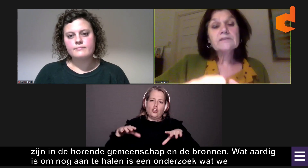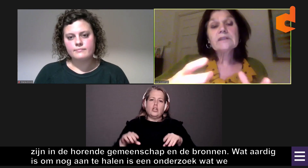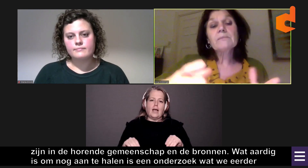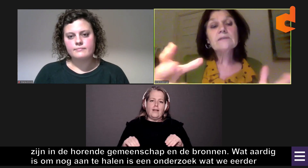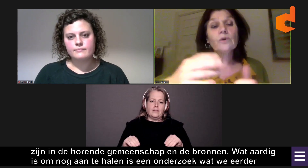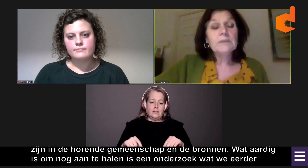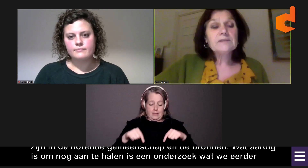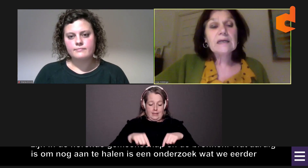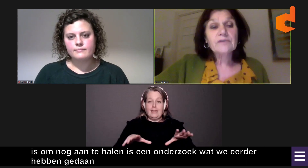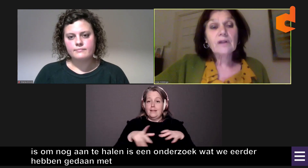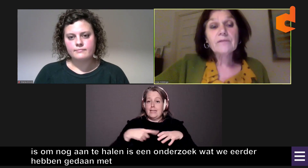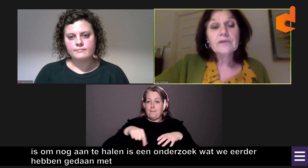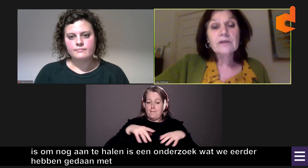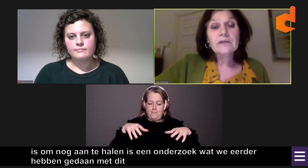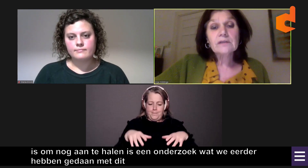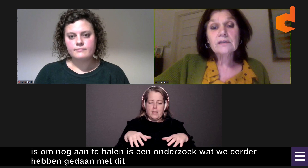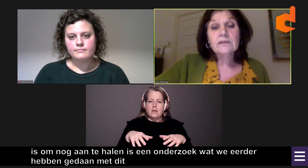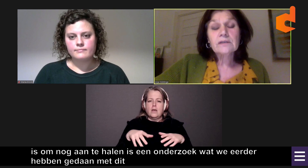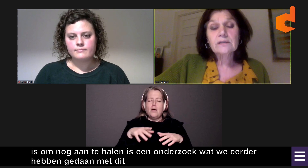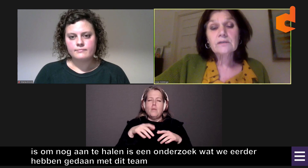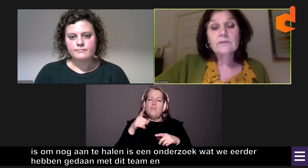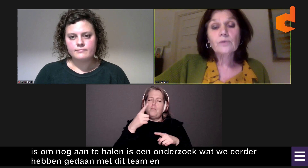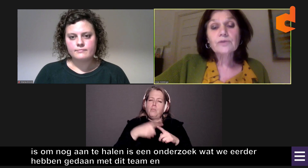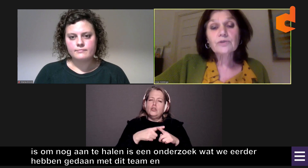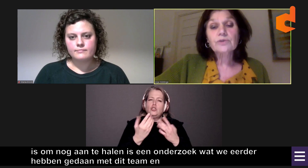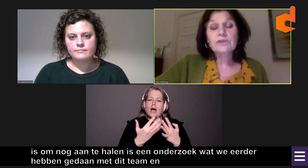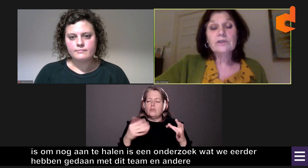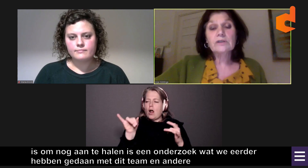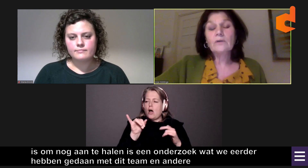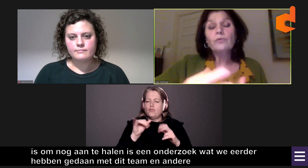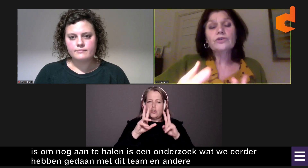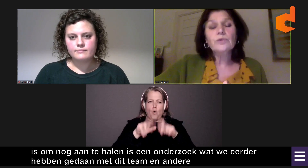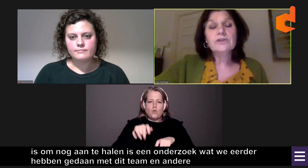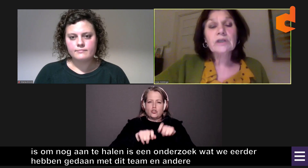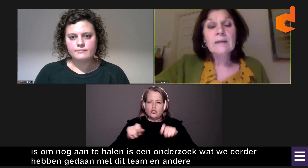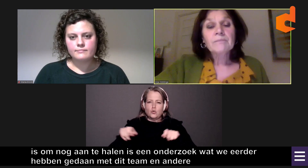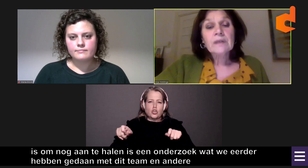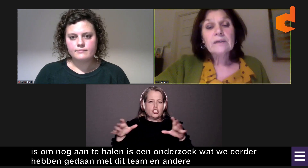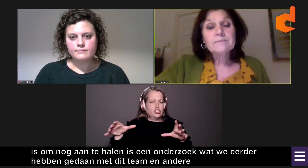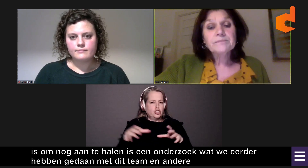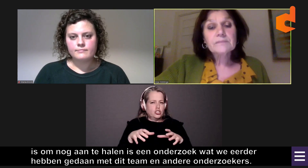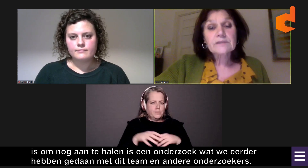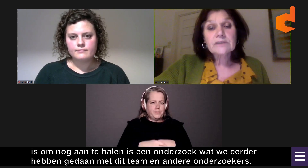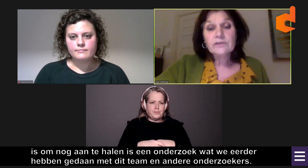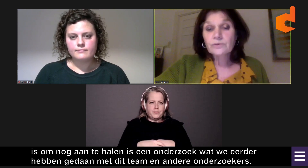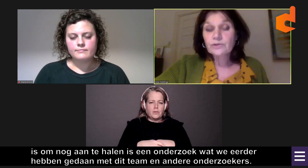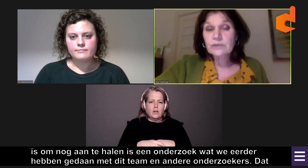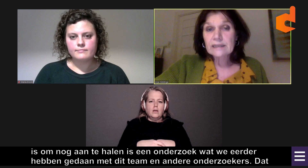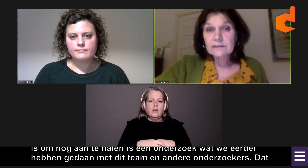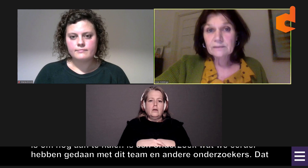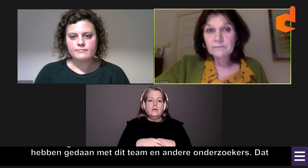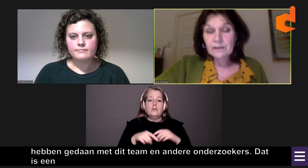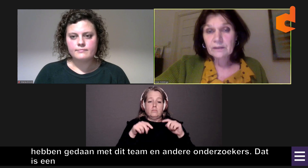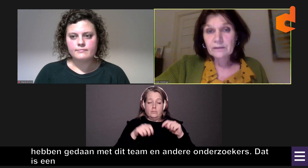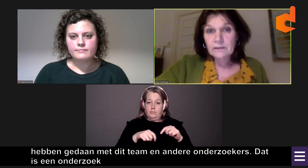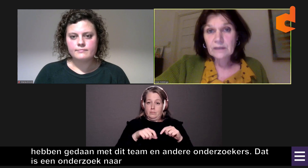dit team. En nog met een aantal andere onderzoekers. Dat is een onderzoek